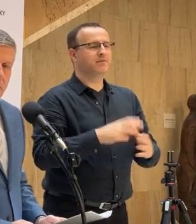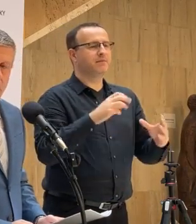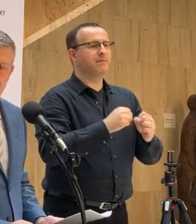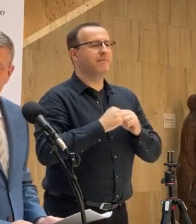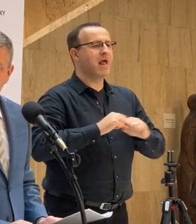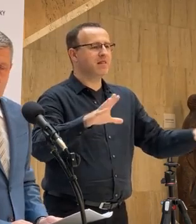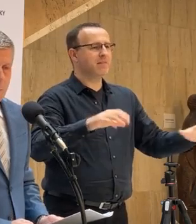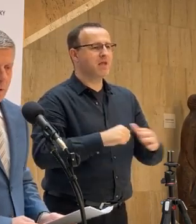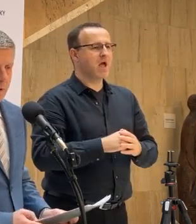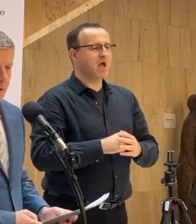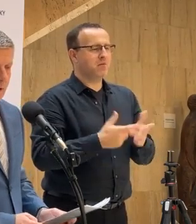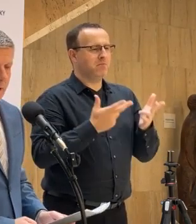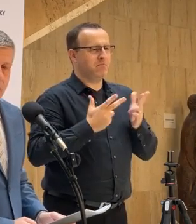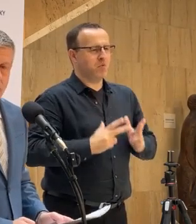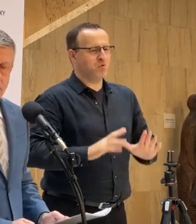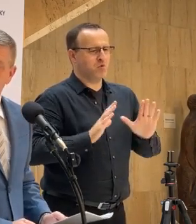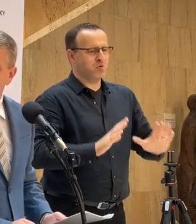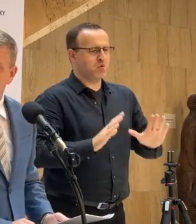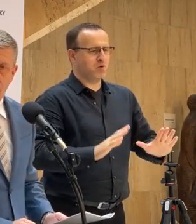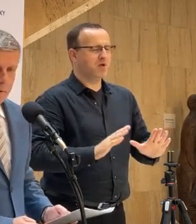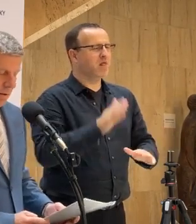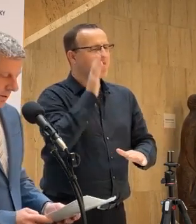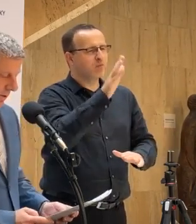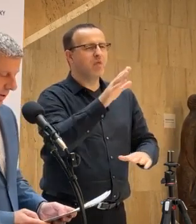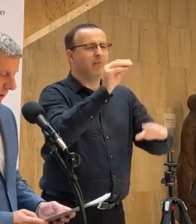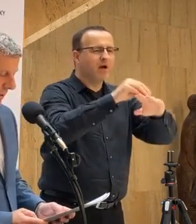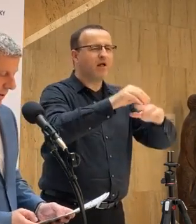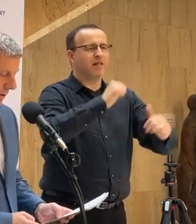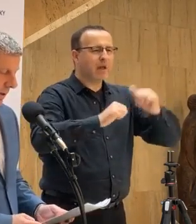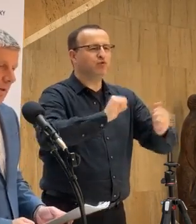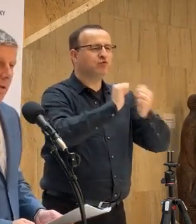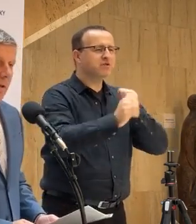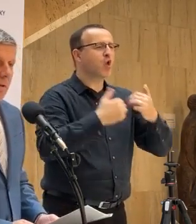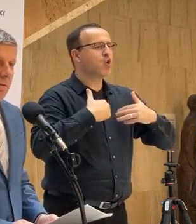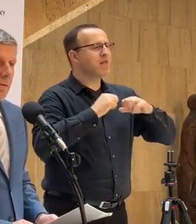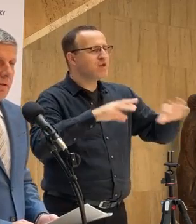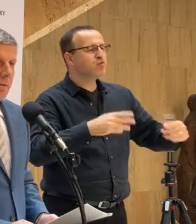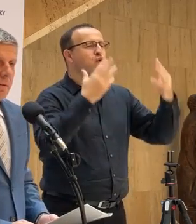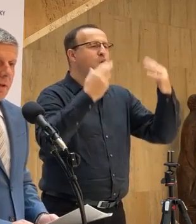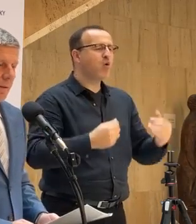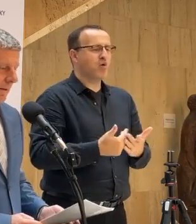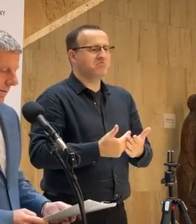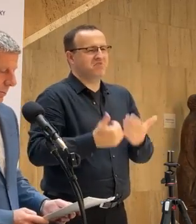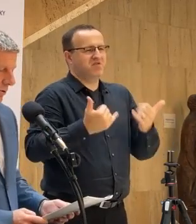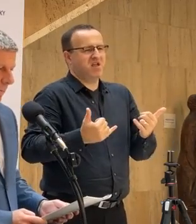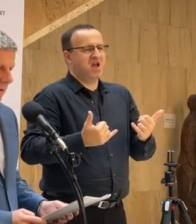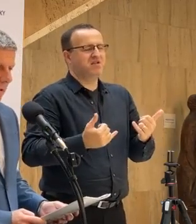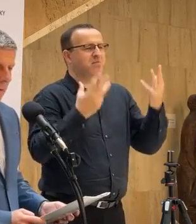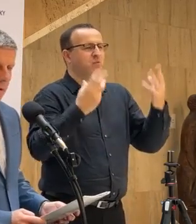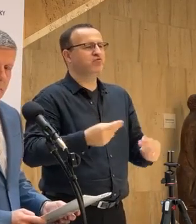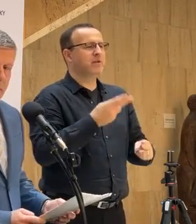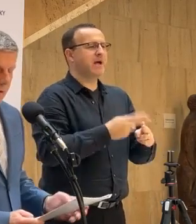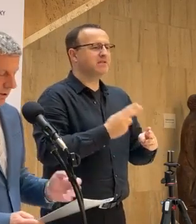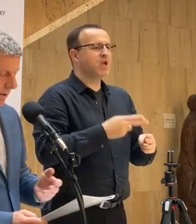pandémie je o mnoho pokojnejšia, tak vás nebudeme trapiť číslami, ktoré sú v súčasnosti s počtom